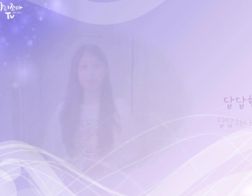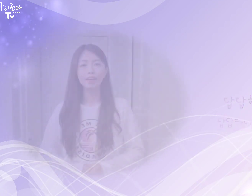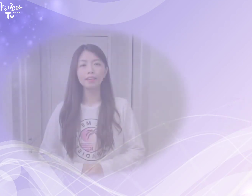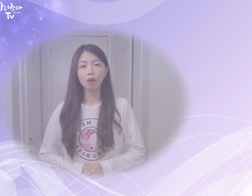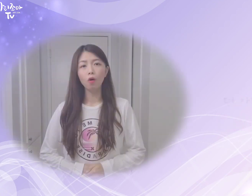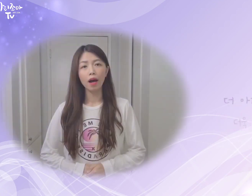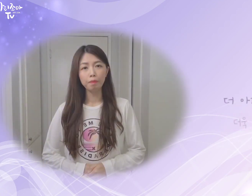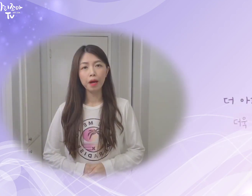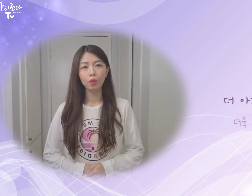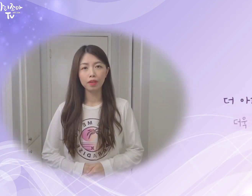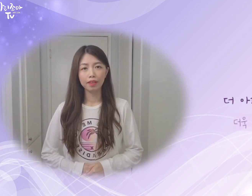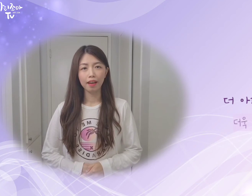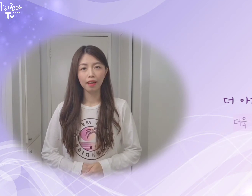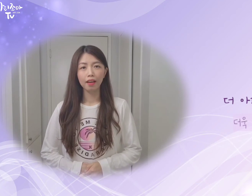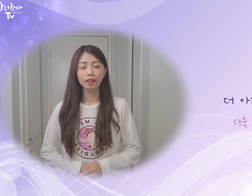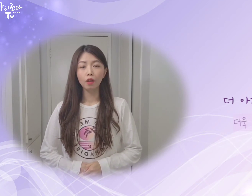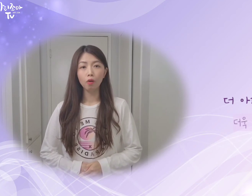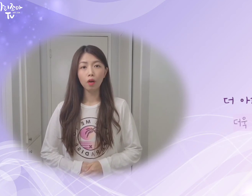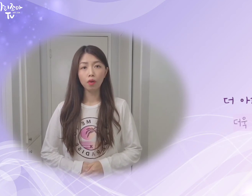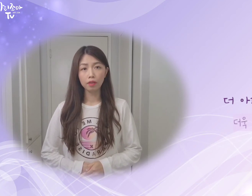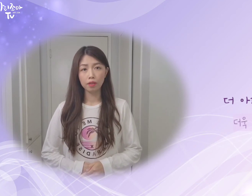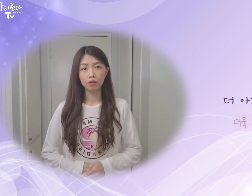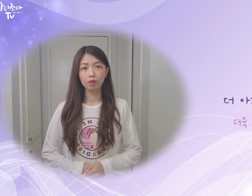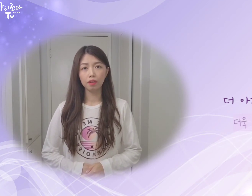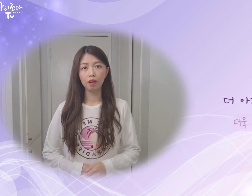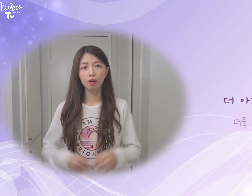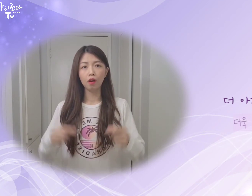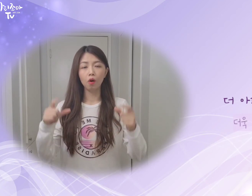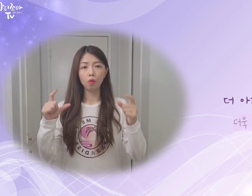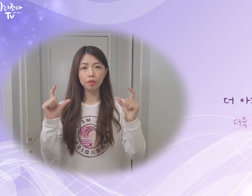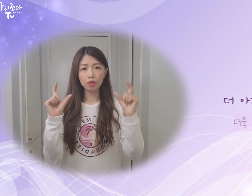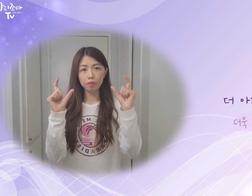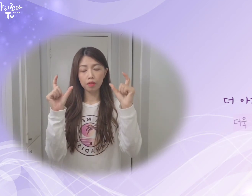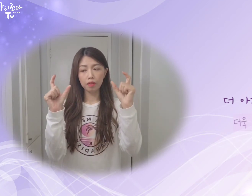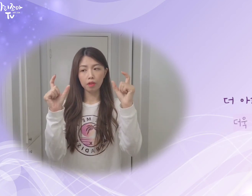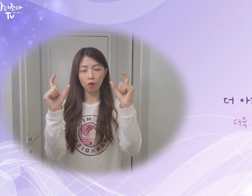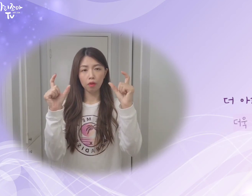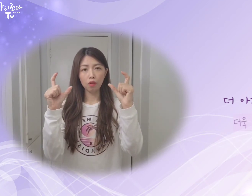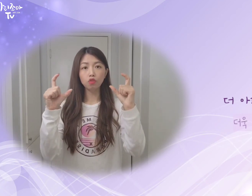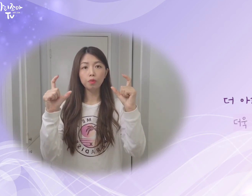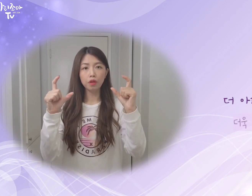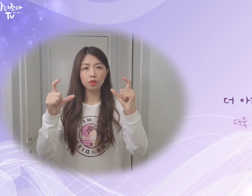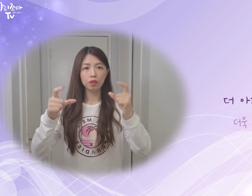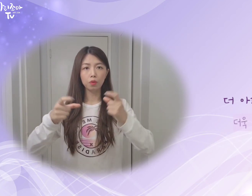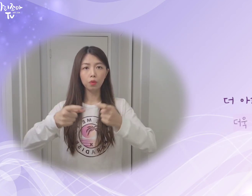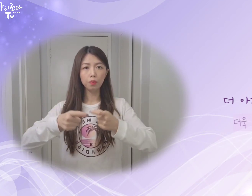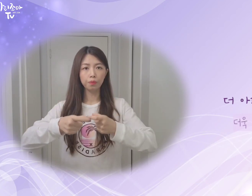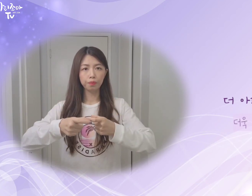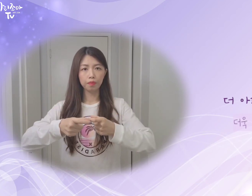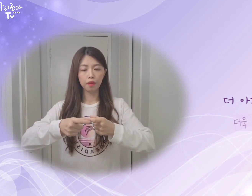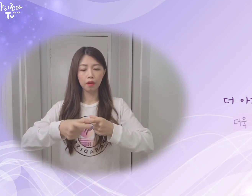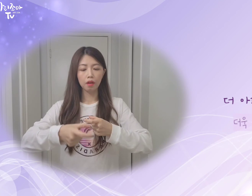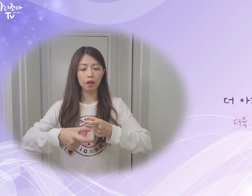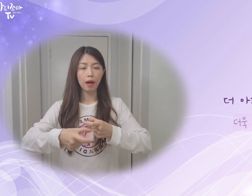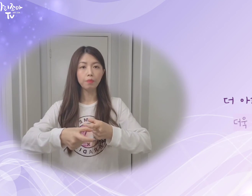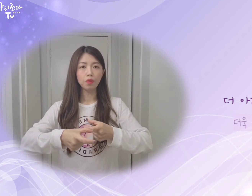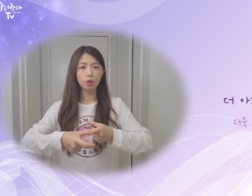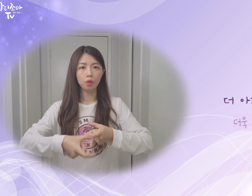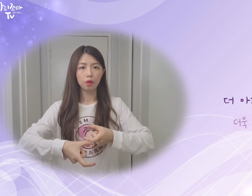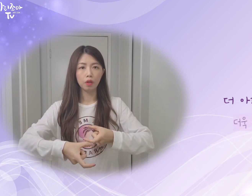더 아파오잖아. 더 라고 하는 뜻의 수어는요. 엄지 검지를 이렇게 구부려 주시고. 앞뒤로 이렇게